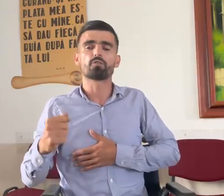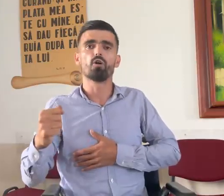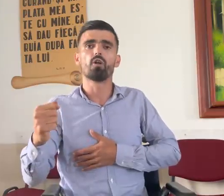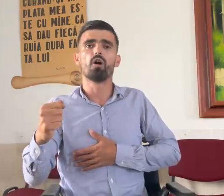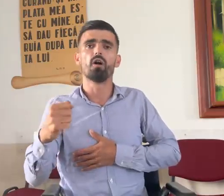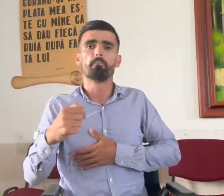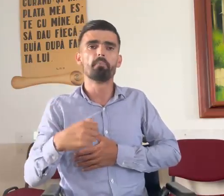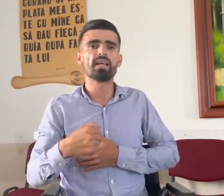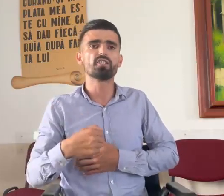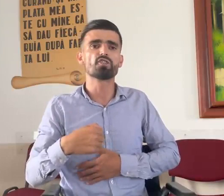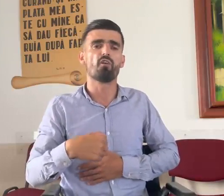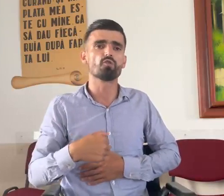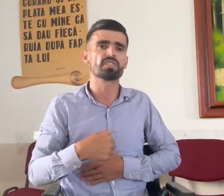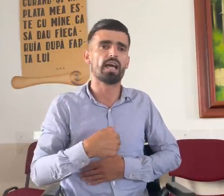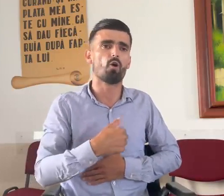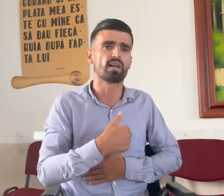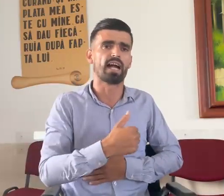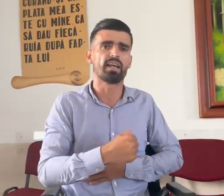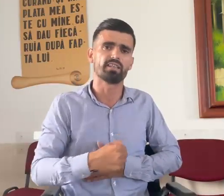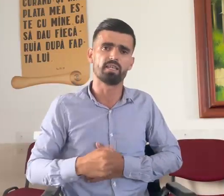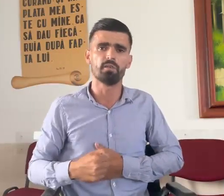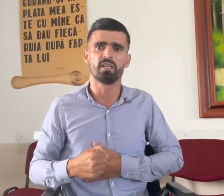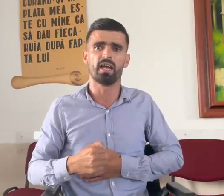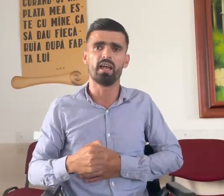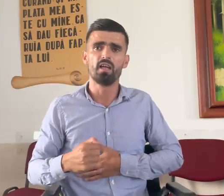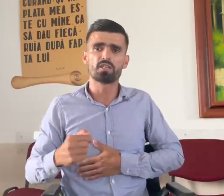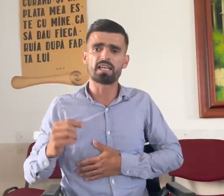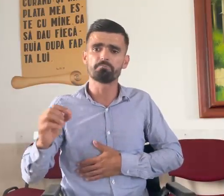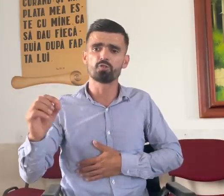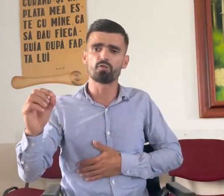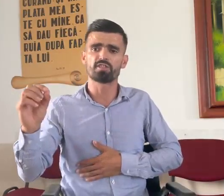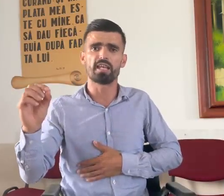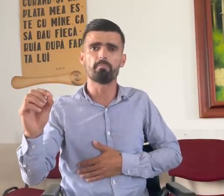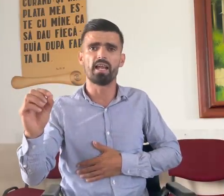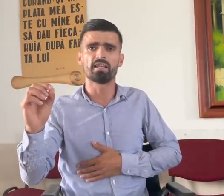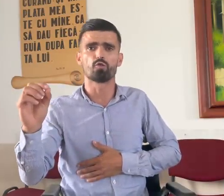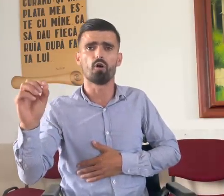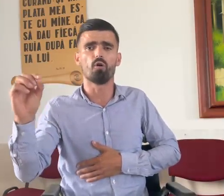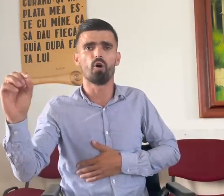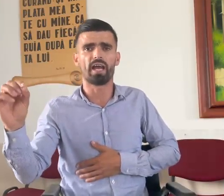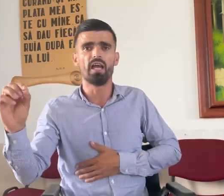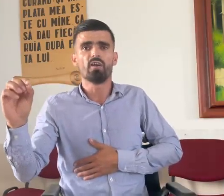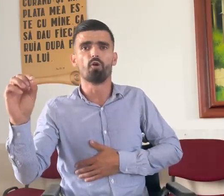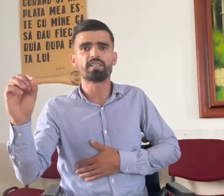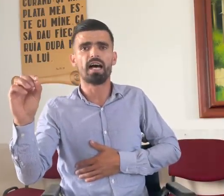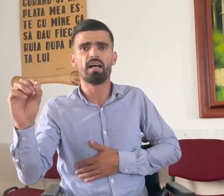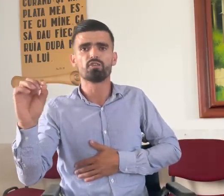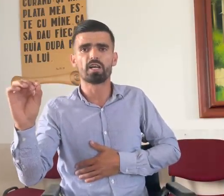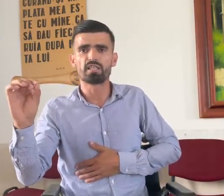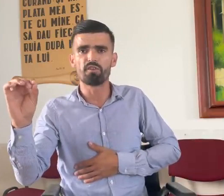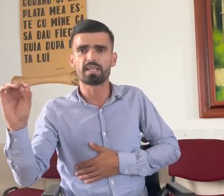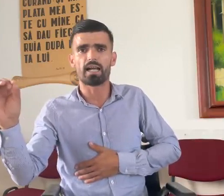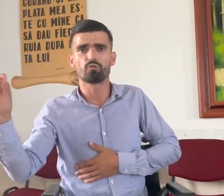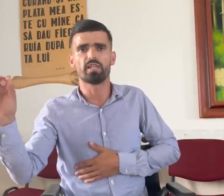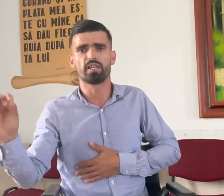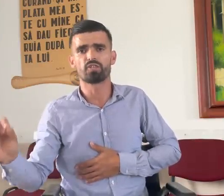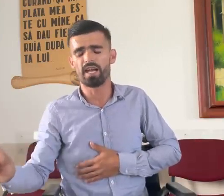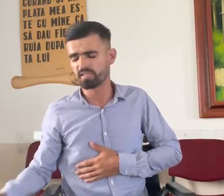acolo medici au vrut să iau organe din mine și a spus soției mele în două ore, voi da certificatul de deces,